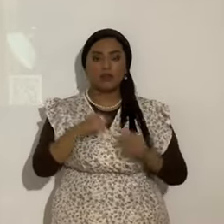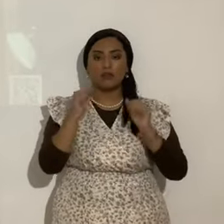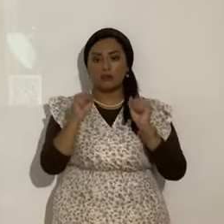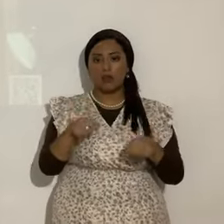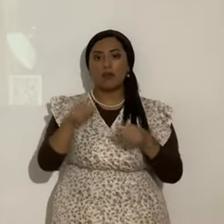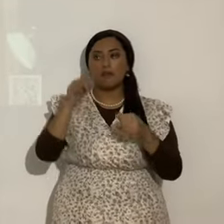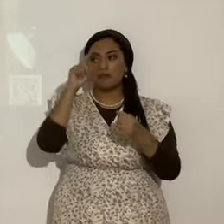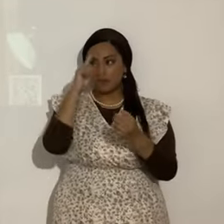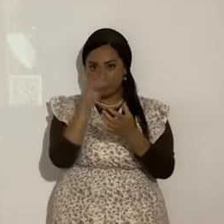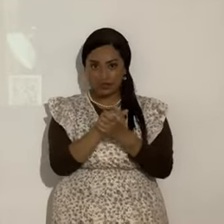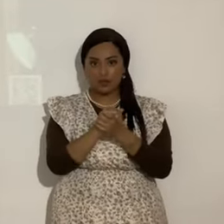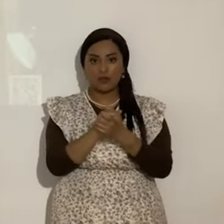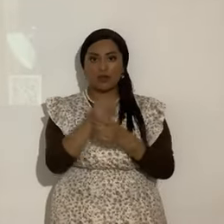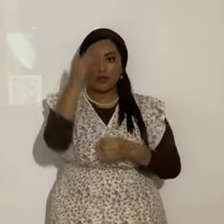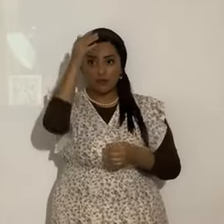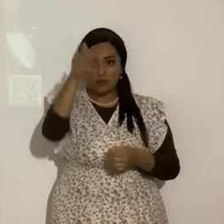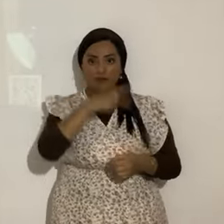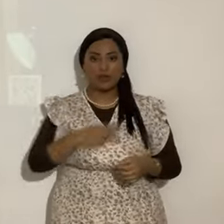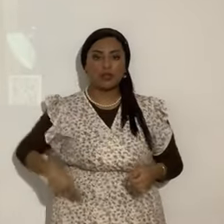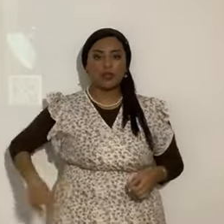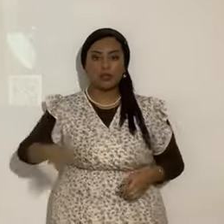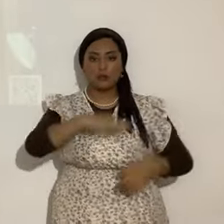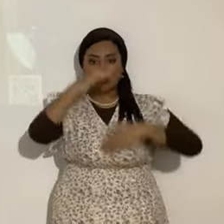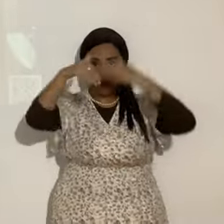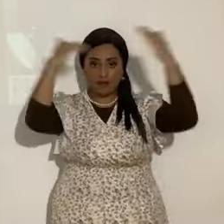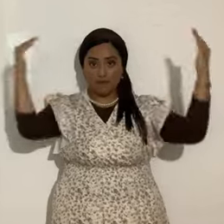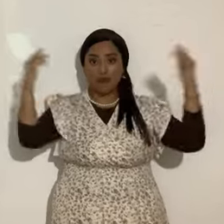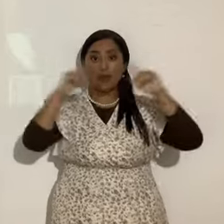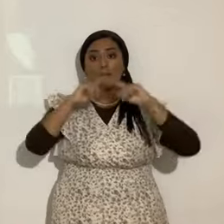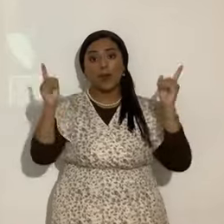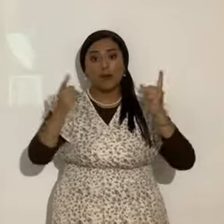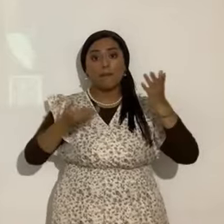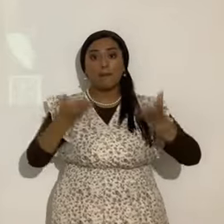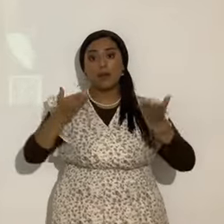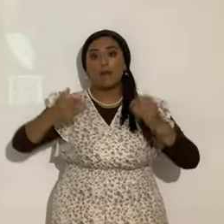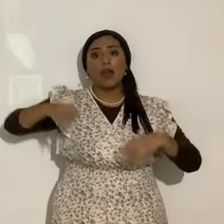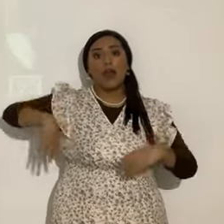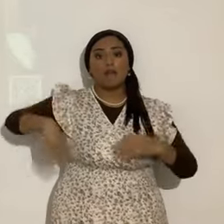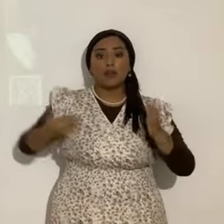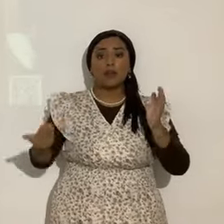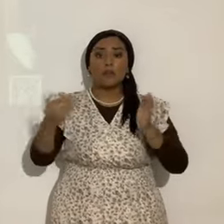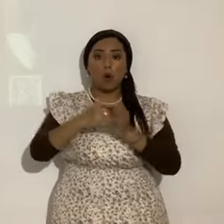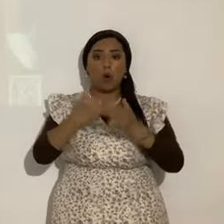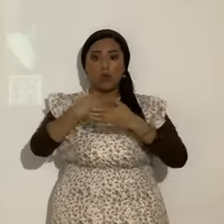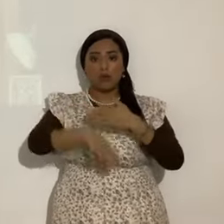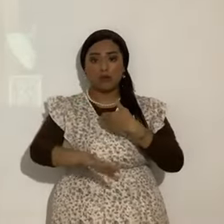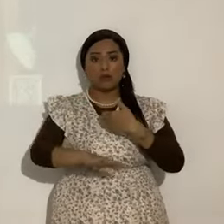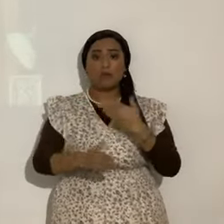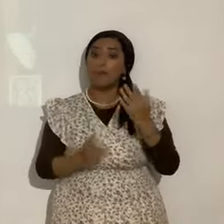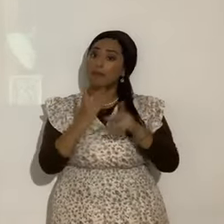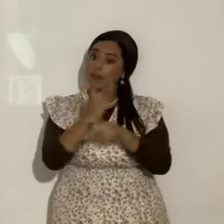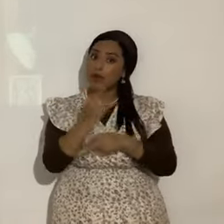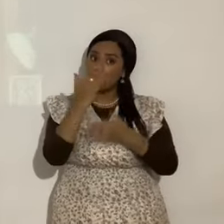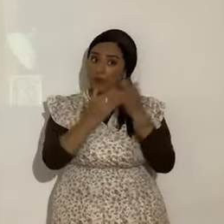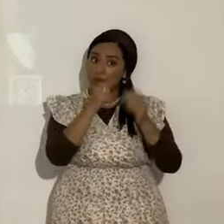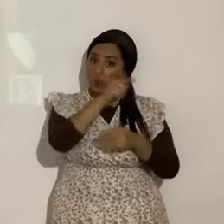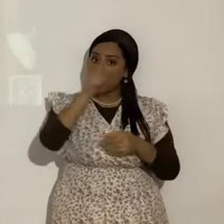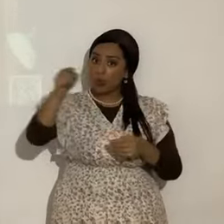en el reino venidero. Sin haber nacido de nuevo. No sea que alguno de ustedes se tope. O nos